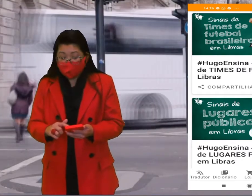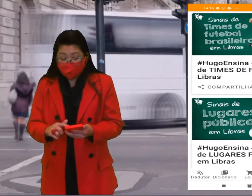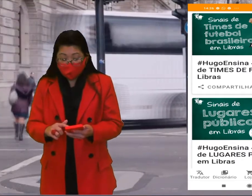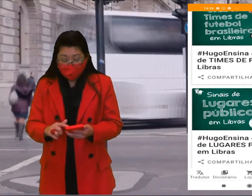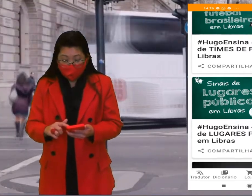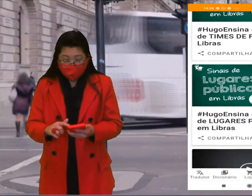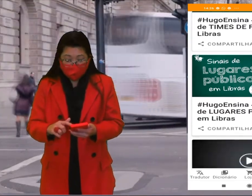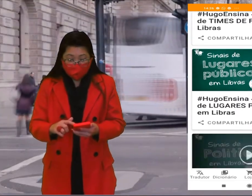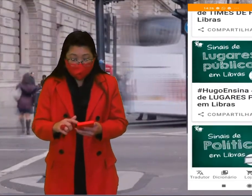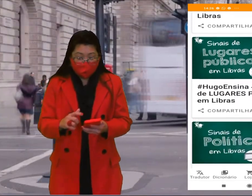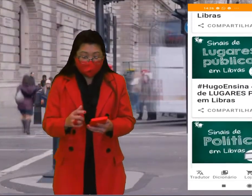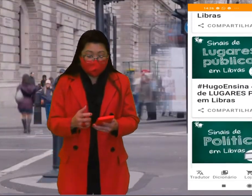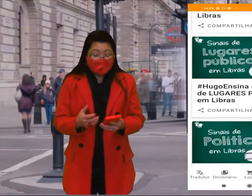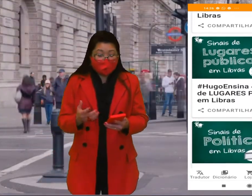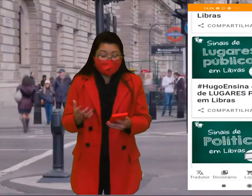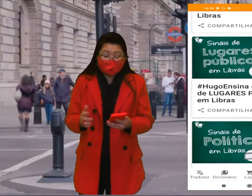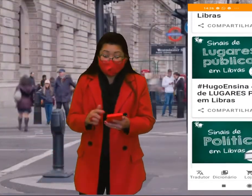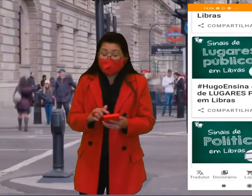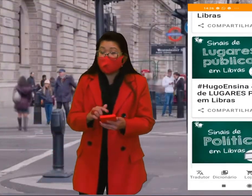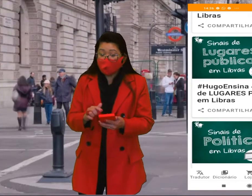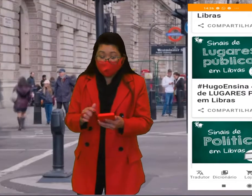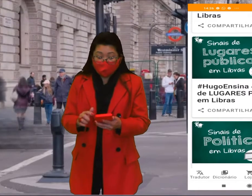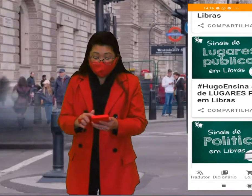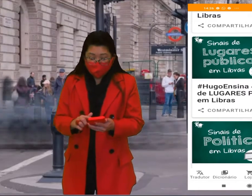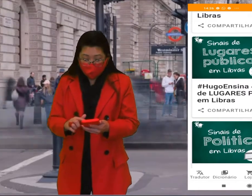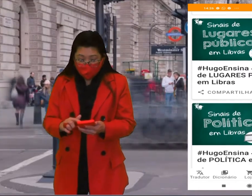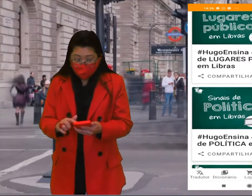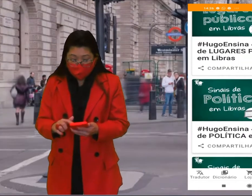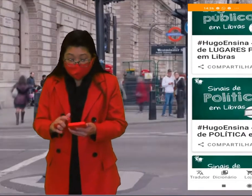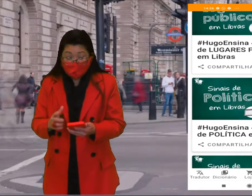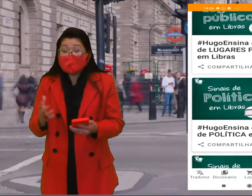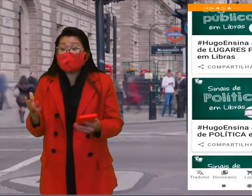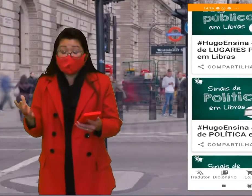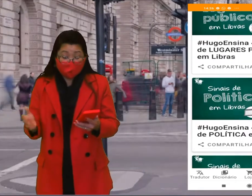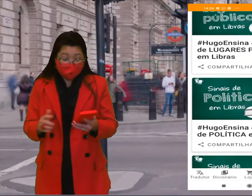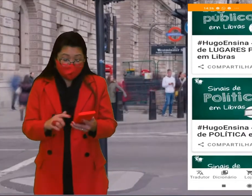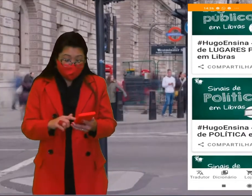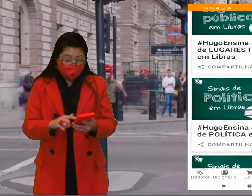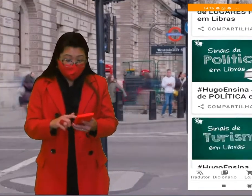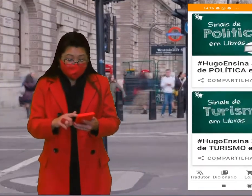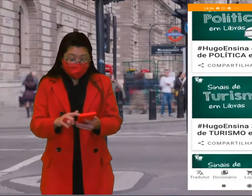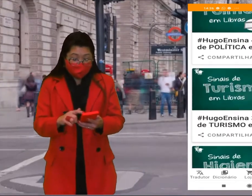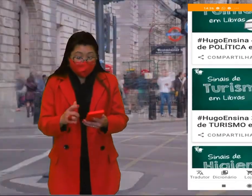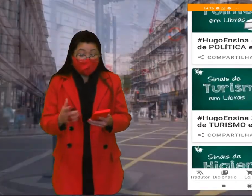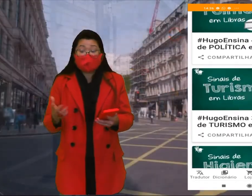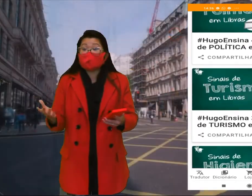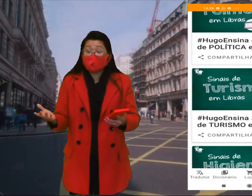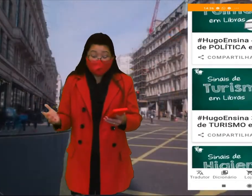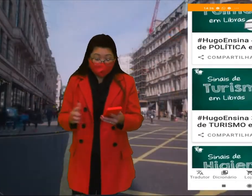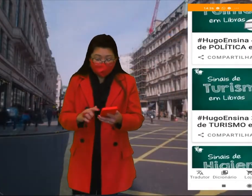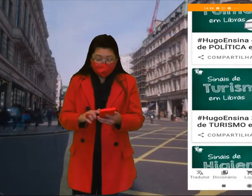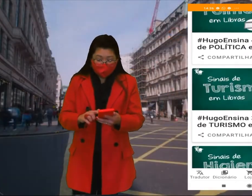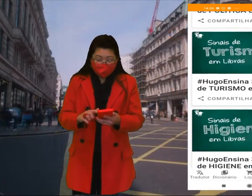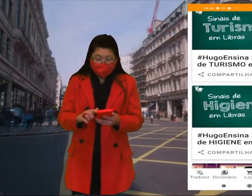futebol brasileiro, sinais de lugares públicos, sinais de política, sinais de turismo,